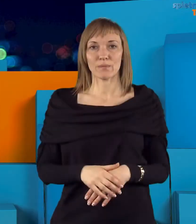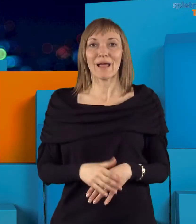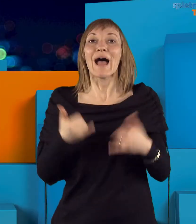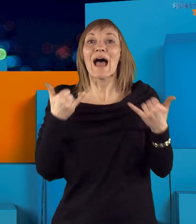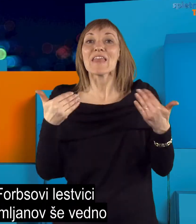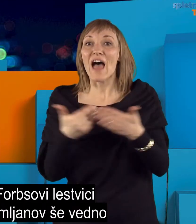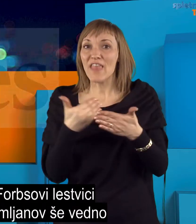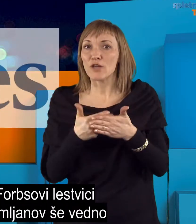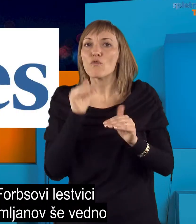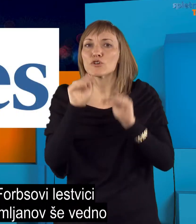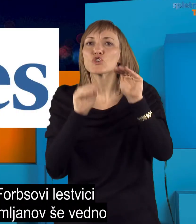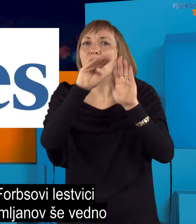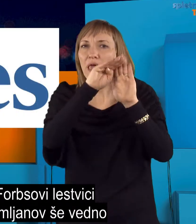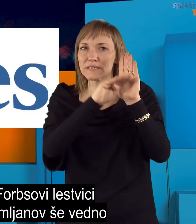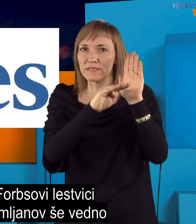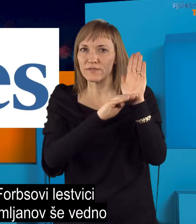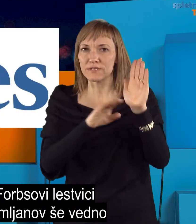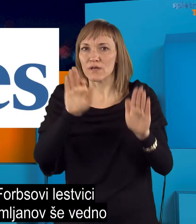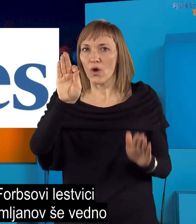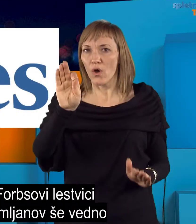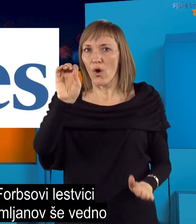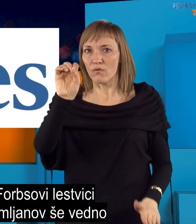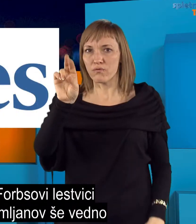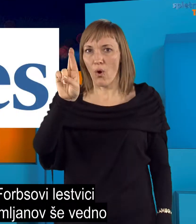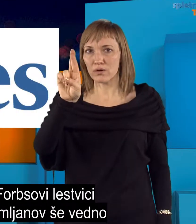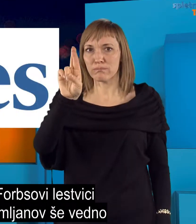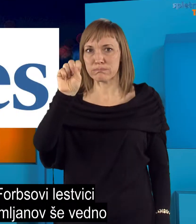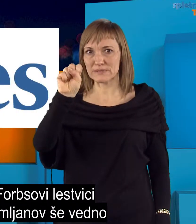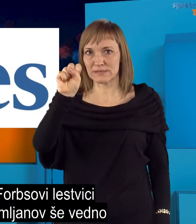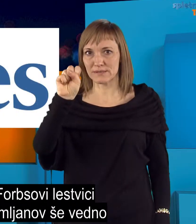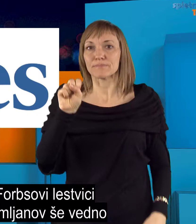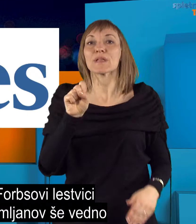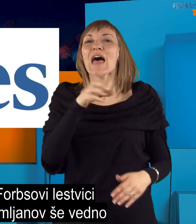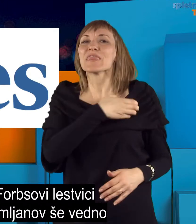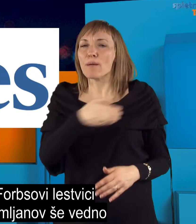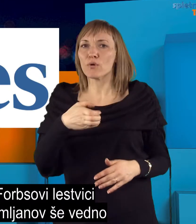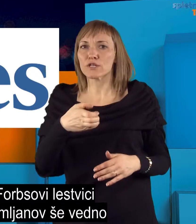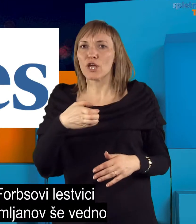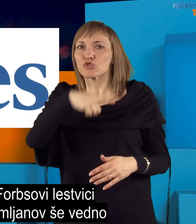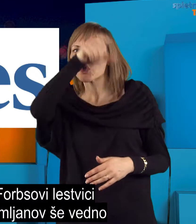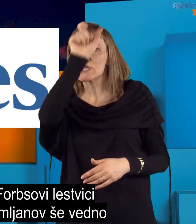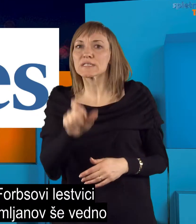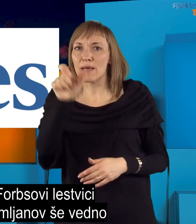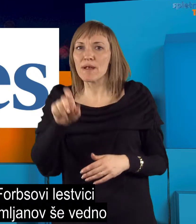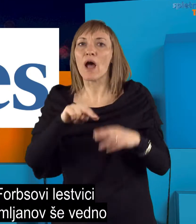Na najnovejši Forbes-ovi lestvici najbogatejših zemljanov še vedno kraljuje ustanovitel